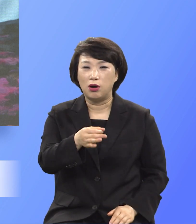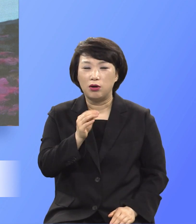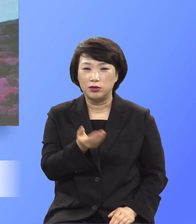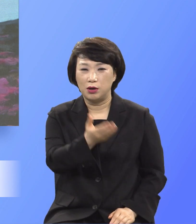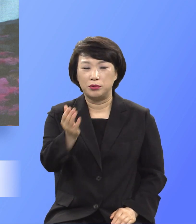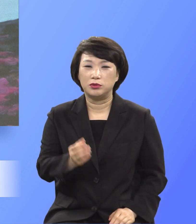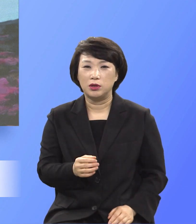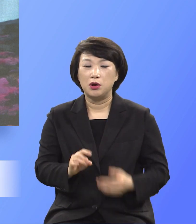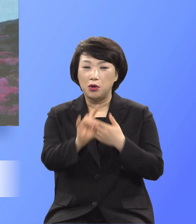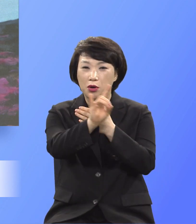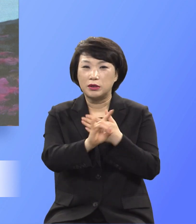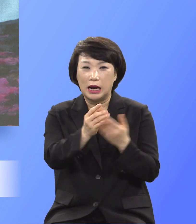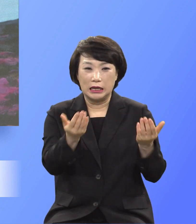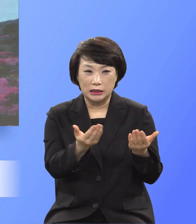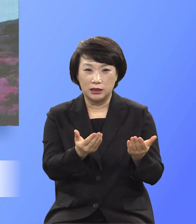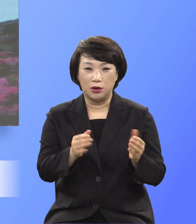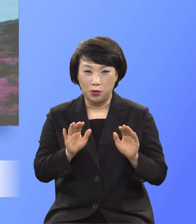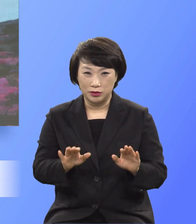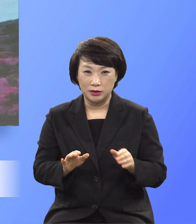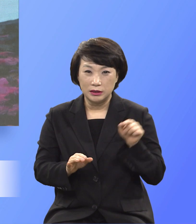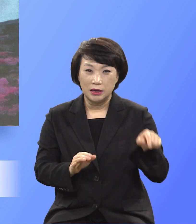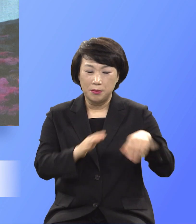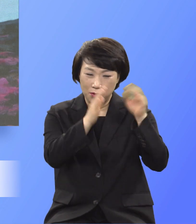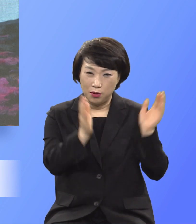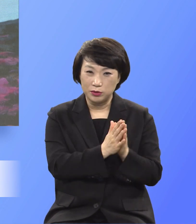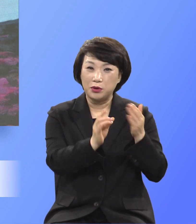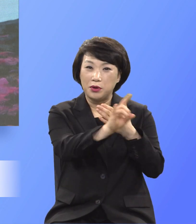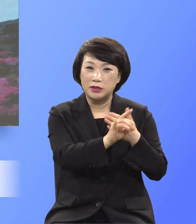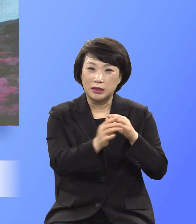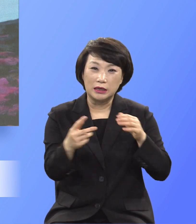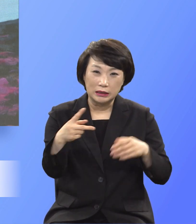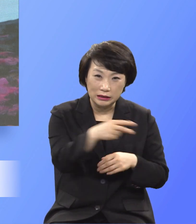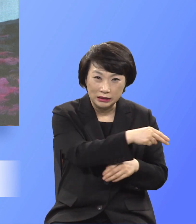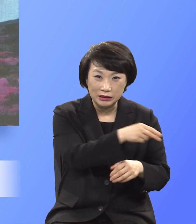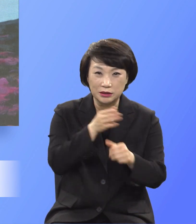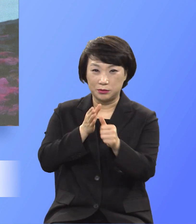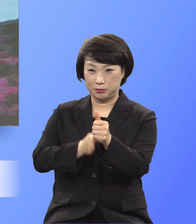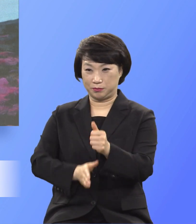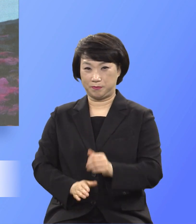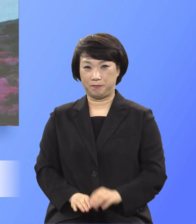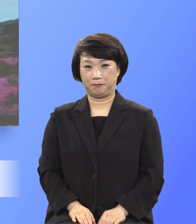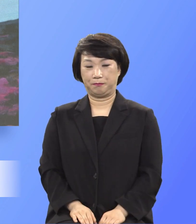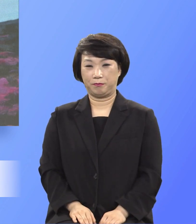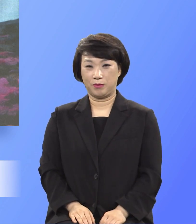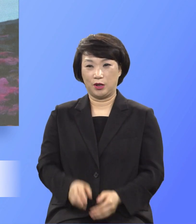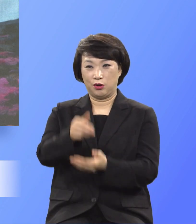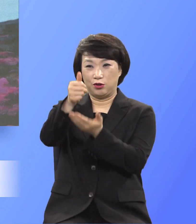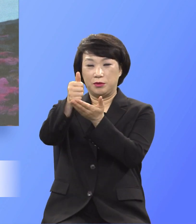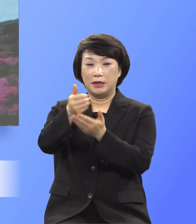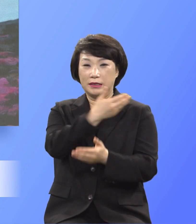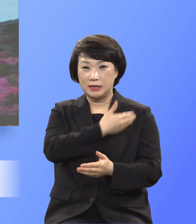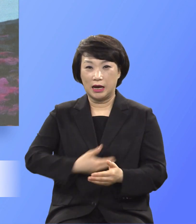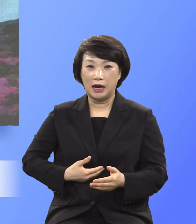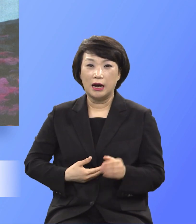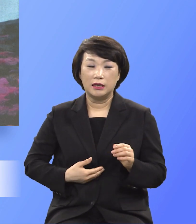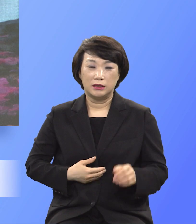것이다 이 말이오 오늘 외식을 버려라 이 말입니다 주님은 제자들에게 우리 모두에게